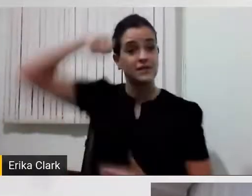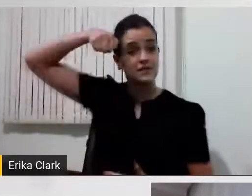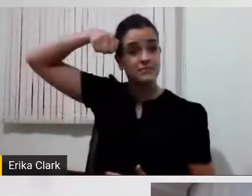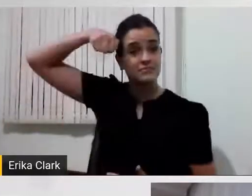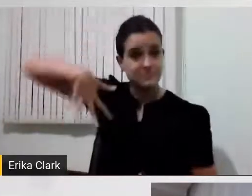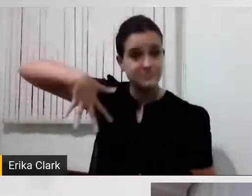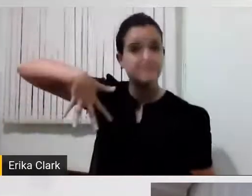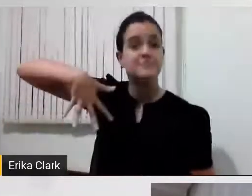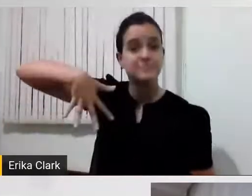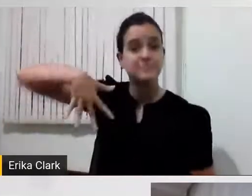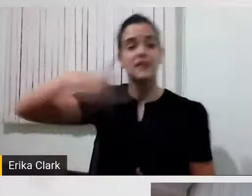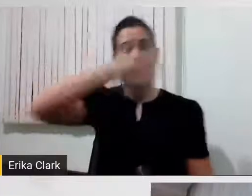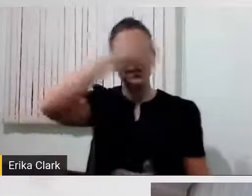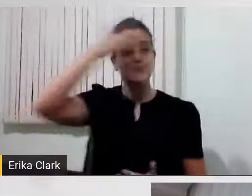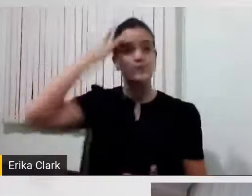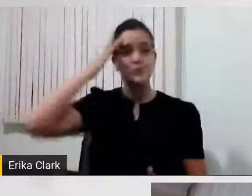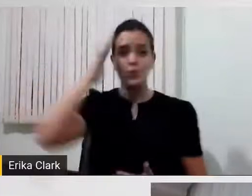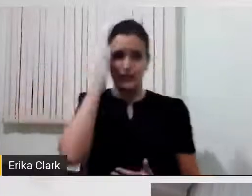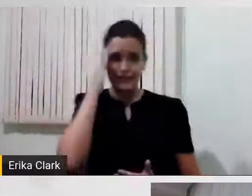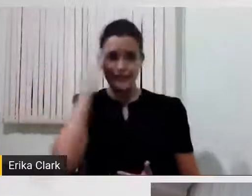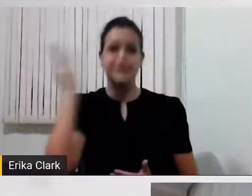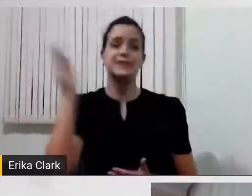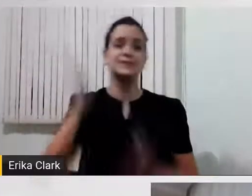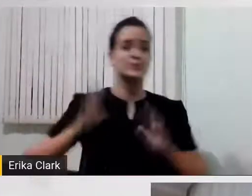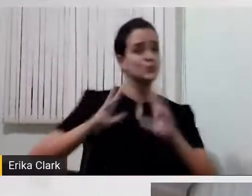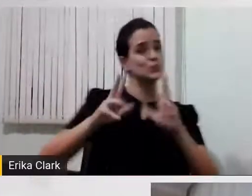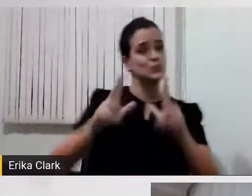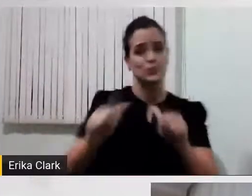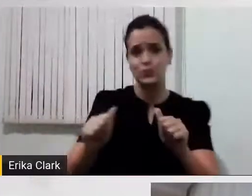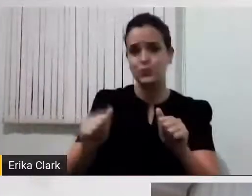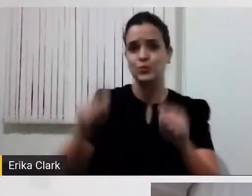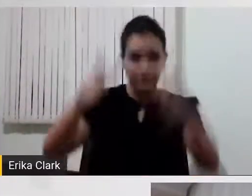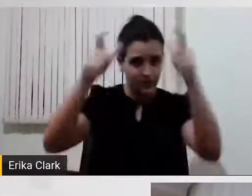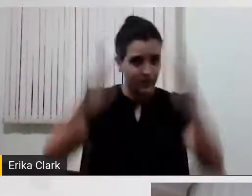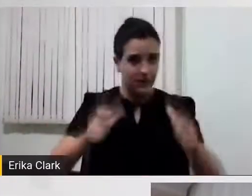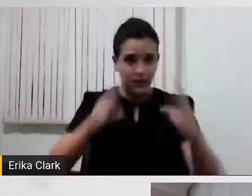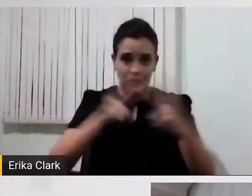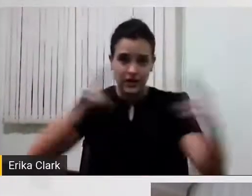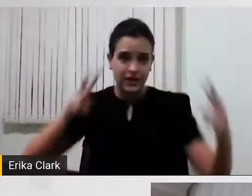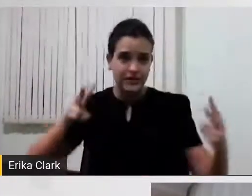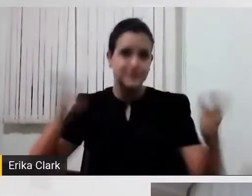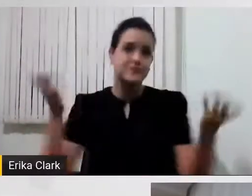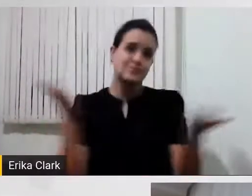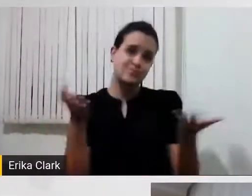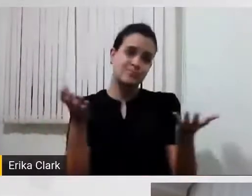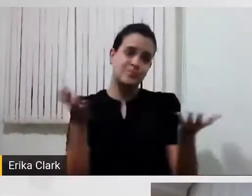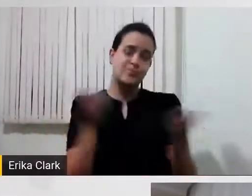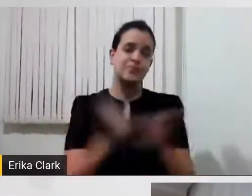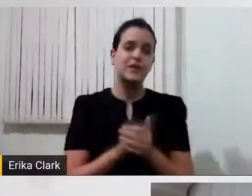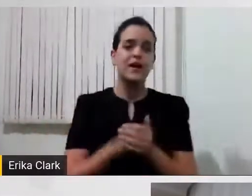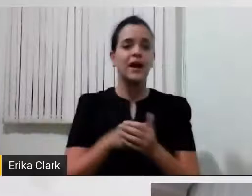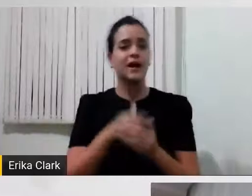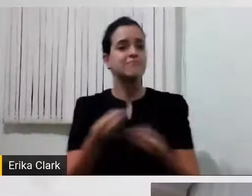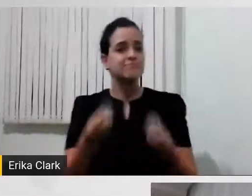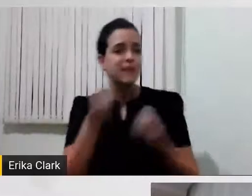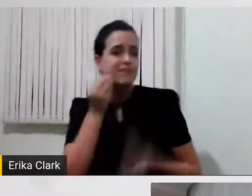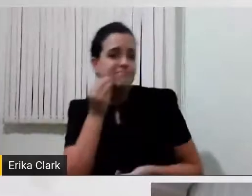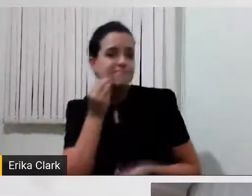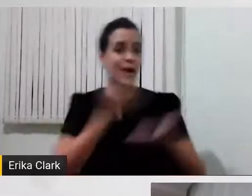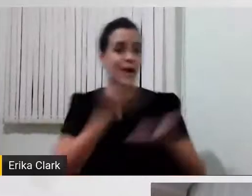pessoas compreendam esse ambiente que a gente está aqui, tentando compartilhar junto. Então, é uma alegria.